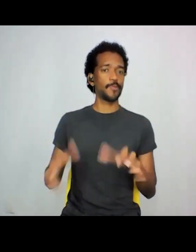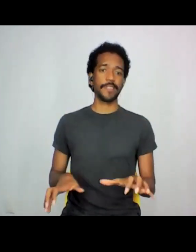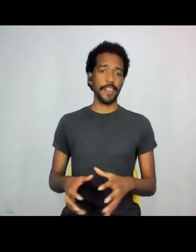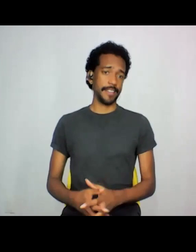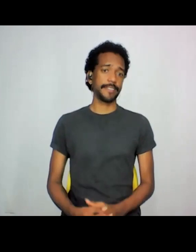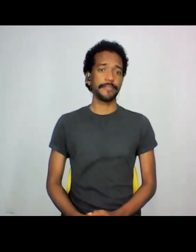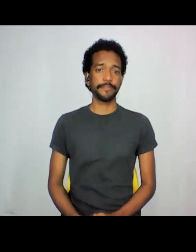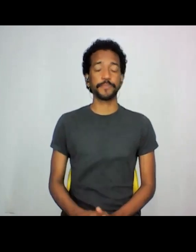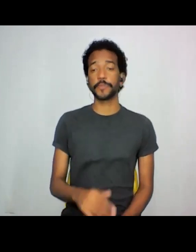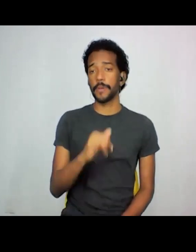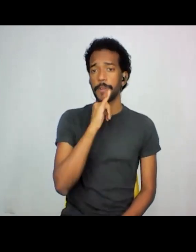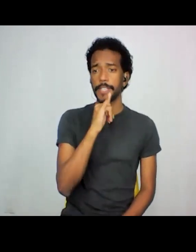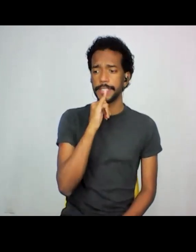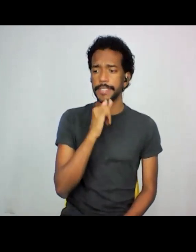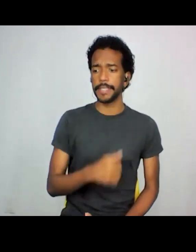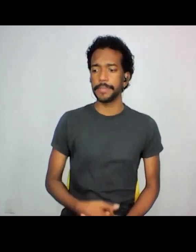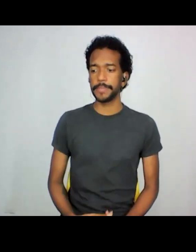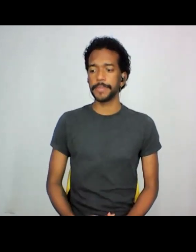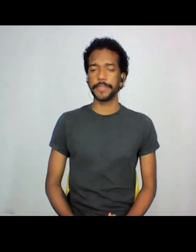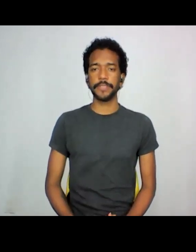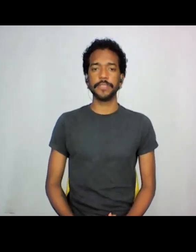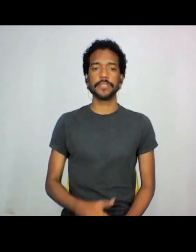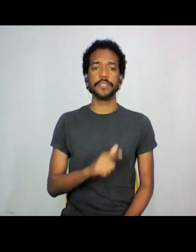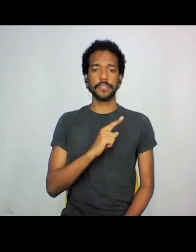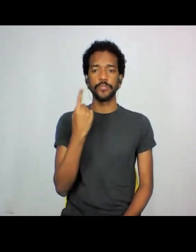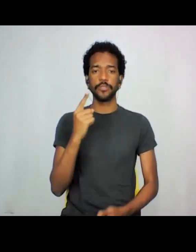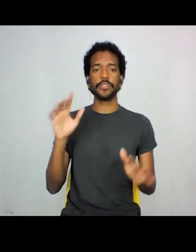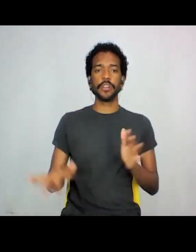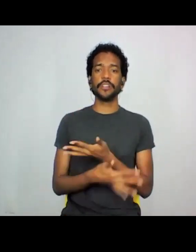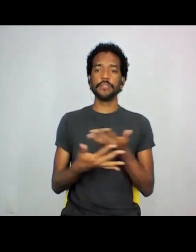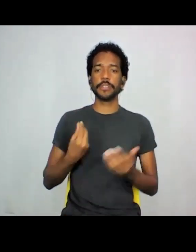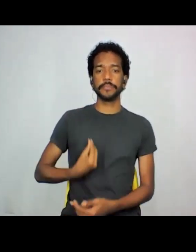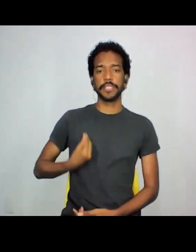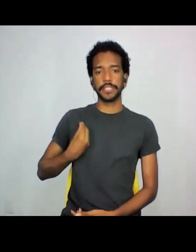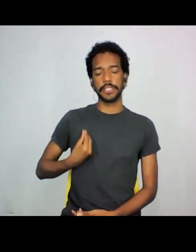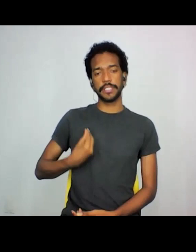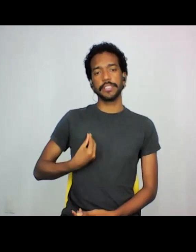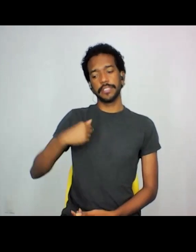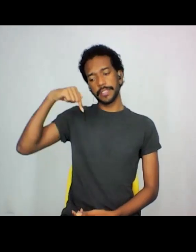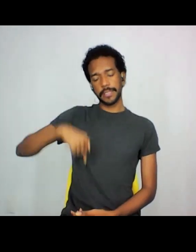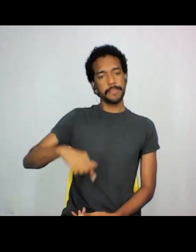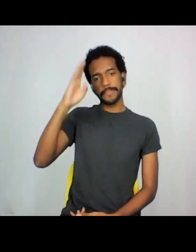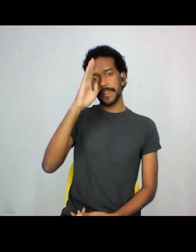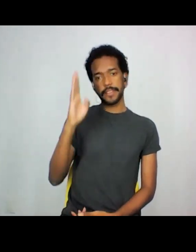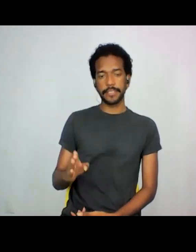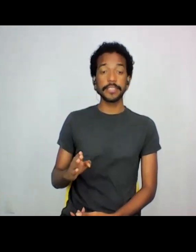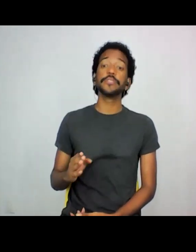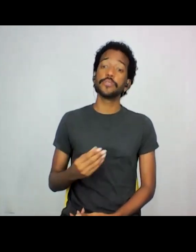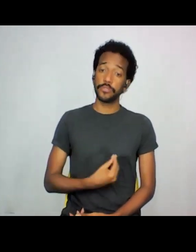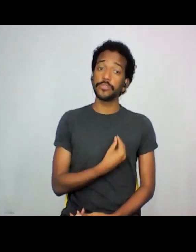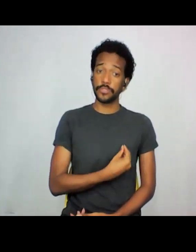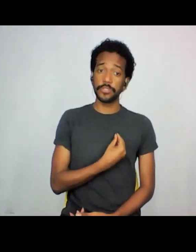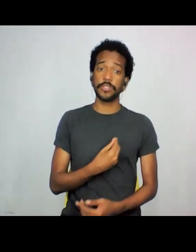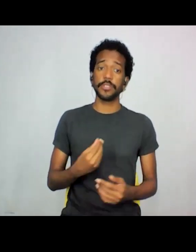por exemplo, teve um evento, que era a presença japonesa no Brasil, e, nesse evento, que está publicado em livro,